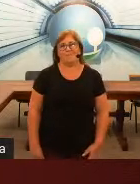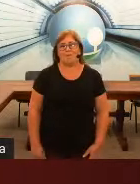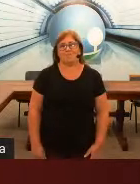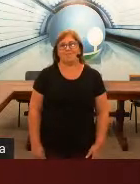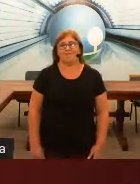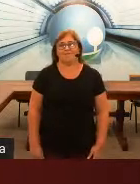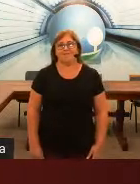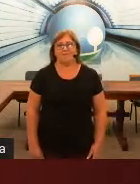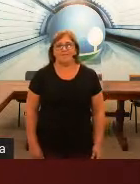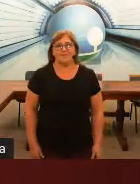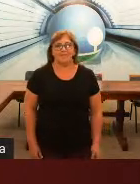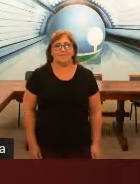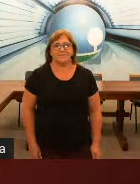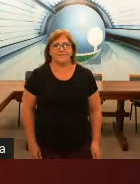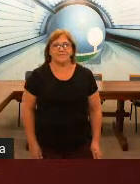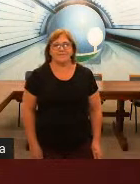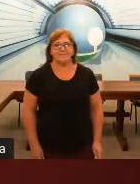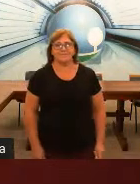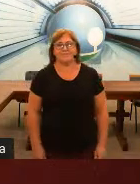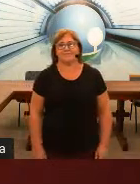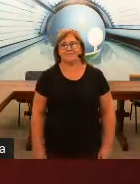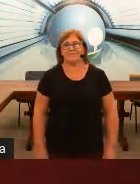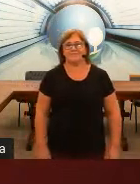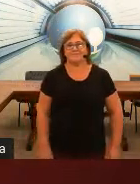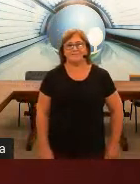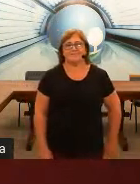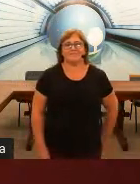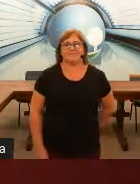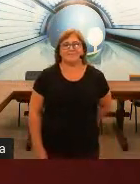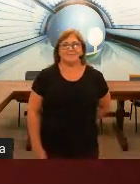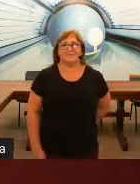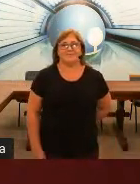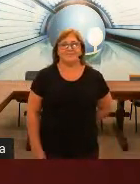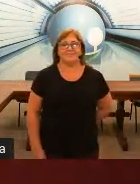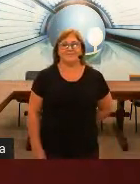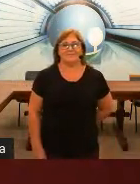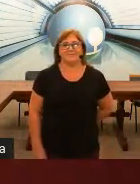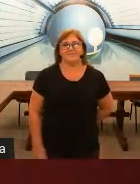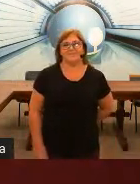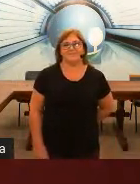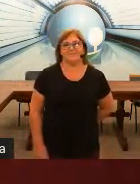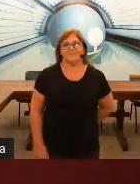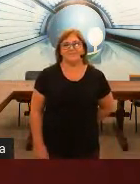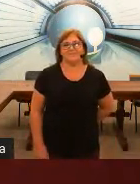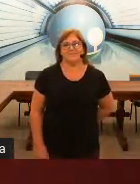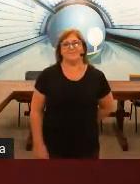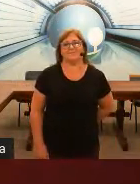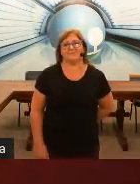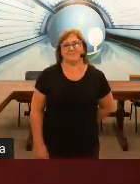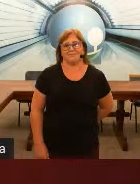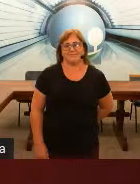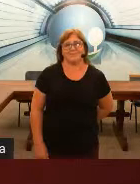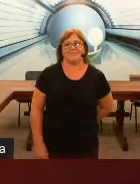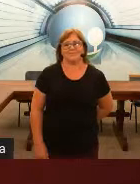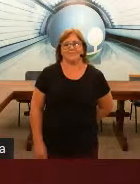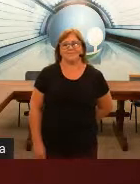comunicar? Será que é só as pessoas que fazem cursos e cursos que vão conseguir